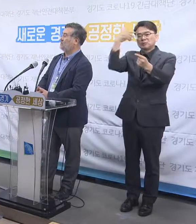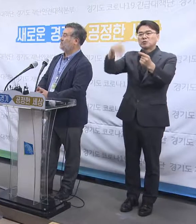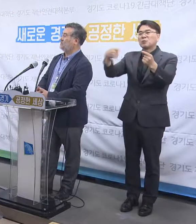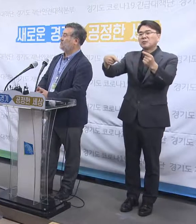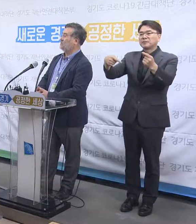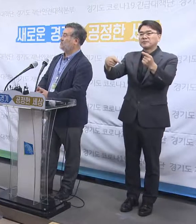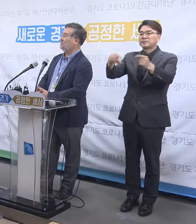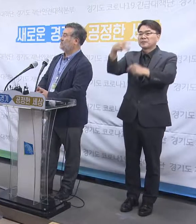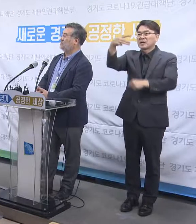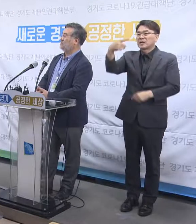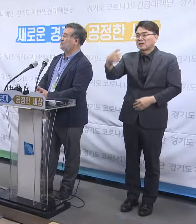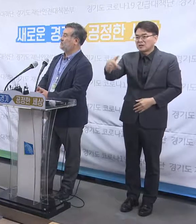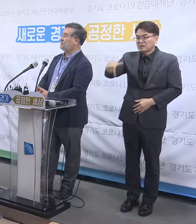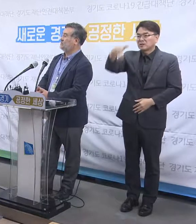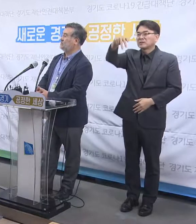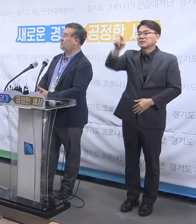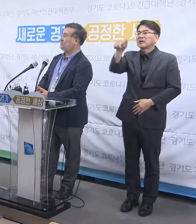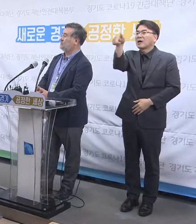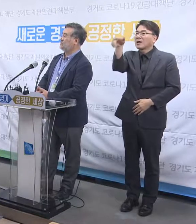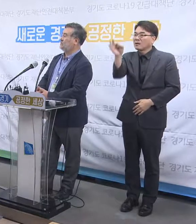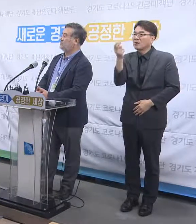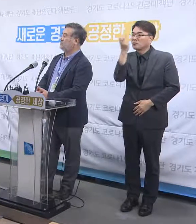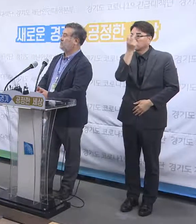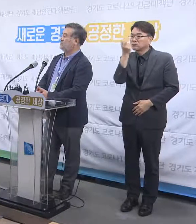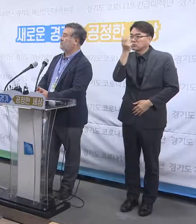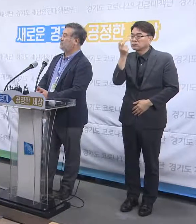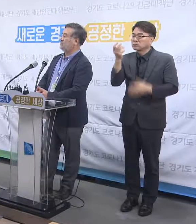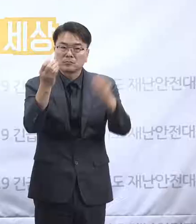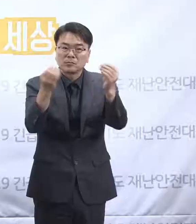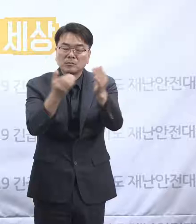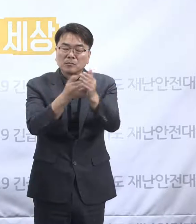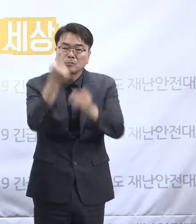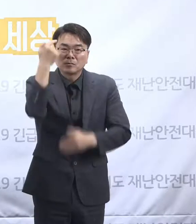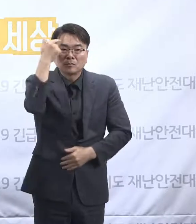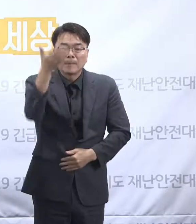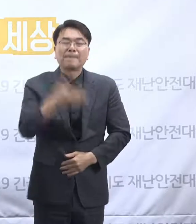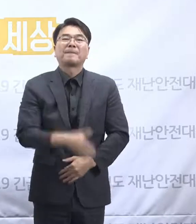특사경 수사는 종료된 것인지에 대한 질의를 주셨습니다.